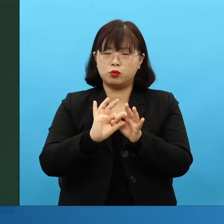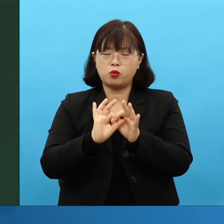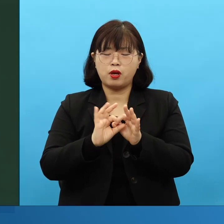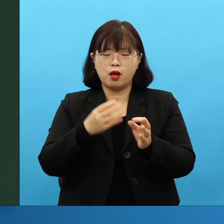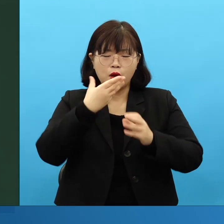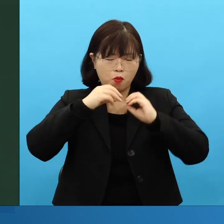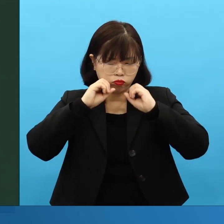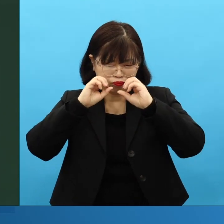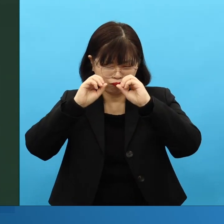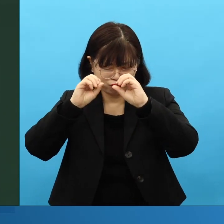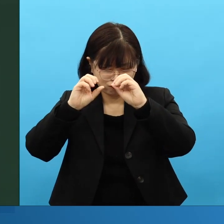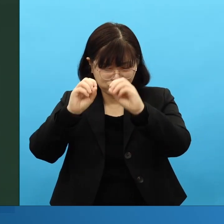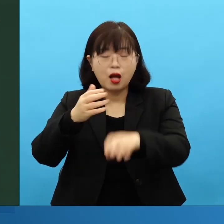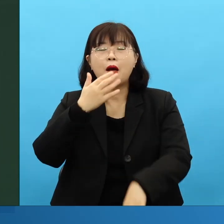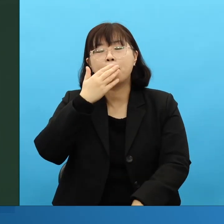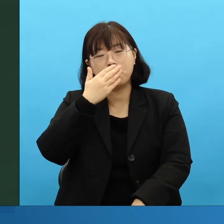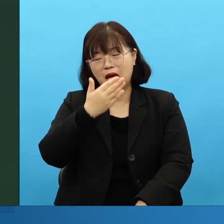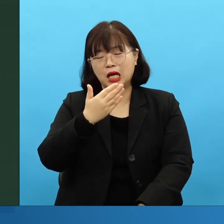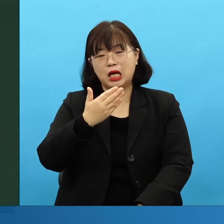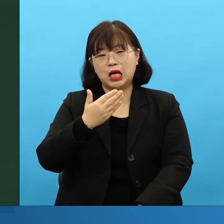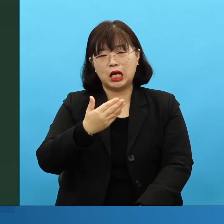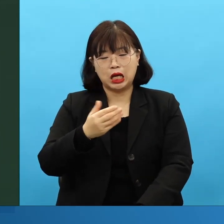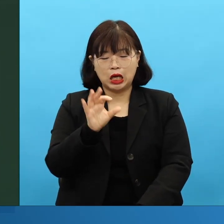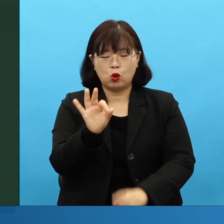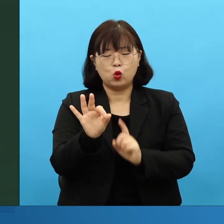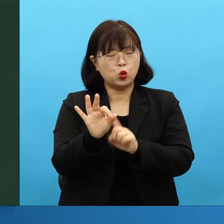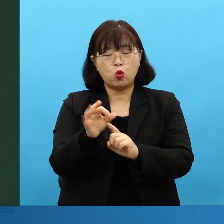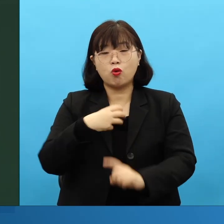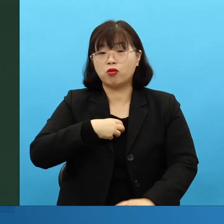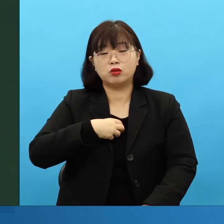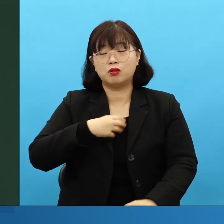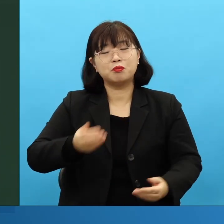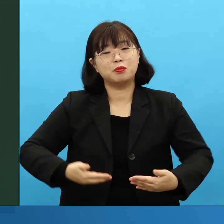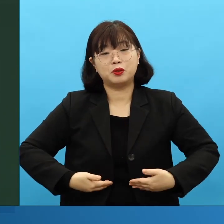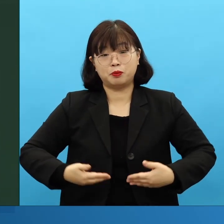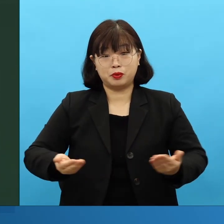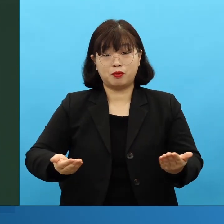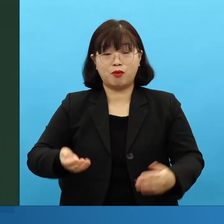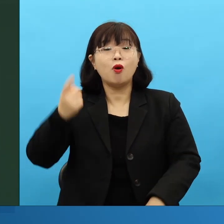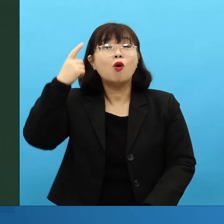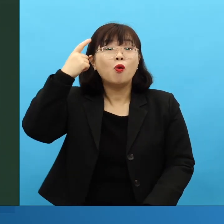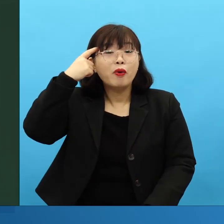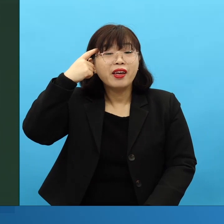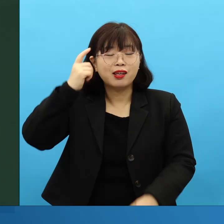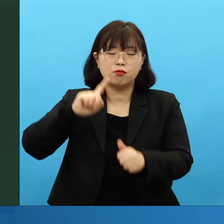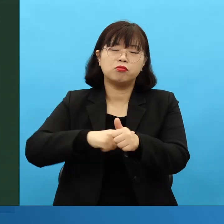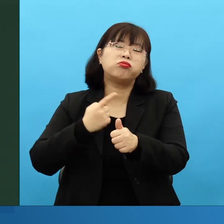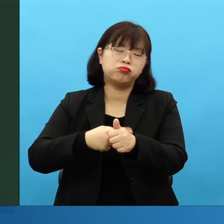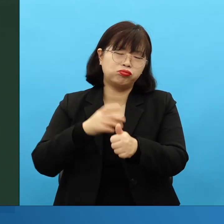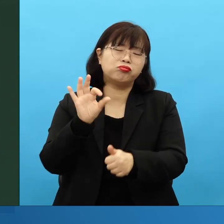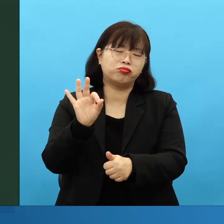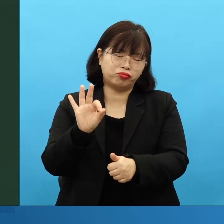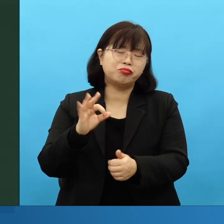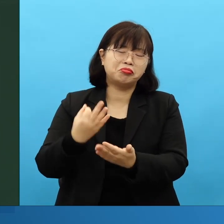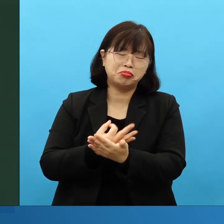물질을 걱정 안 해도 됩니다. 당연히 올 겁니다. 그렇죠? 여러분 진짜 시작하면,